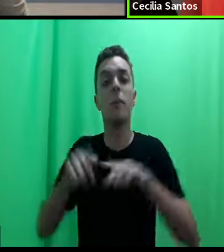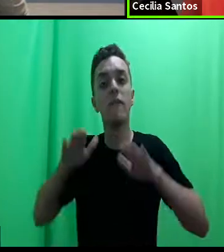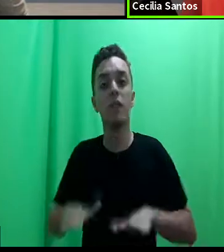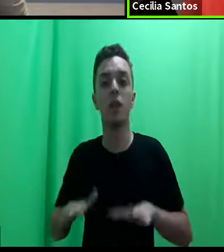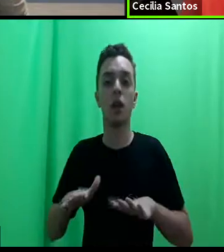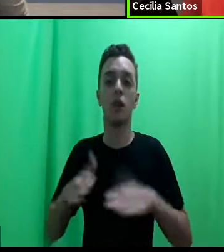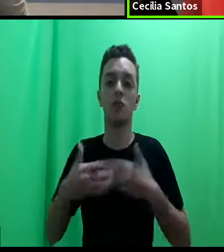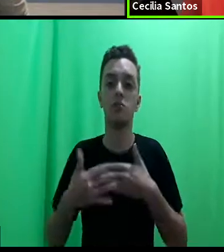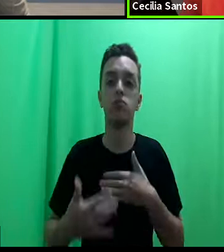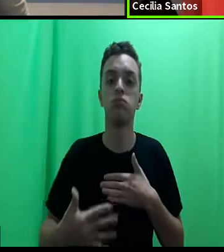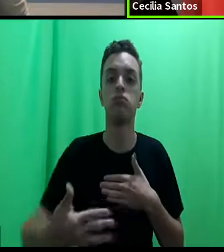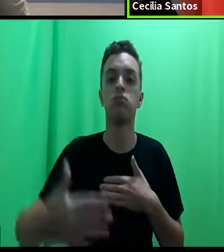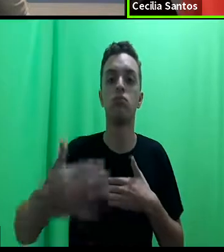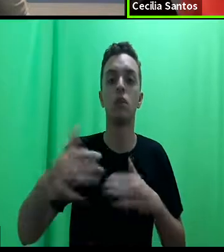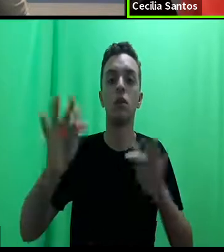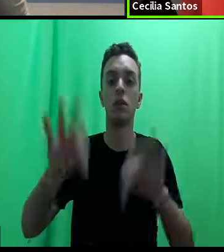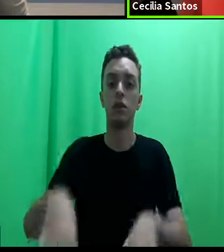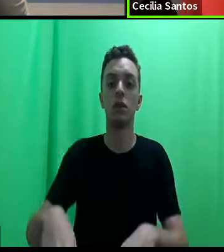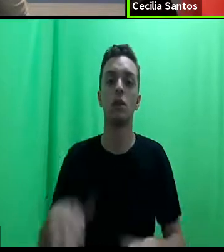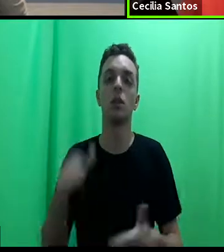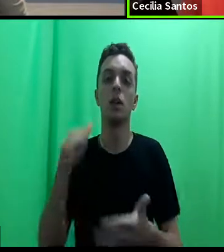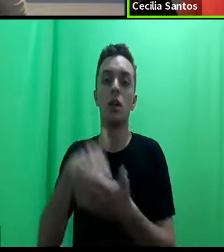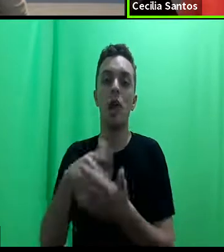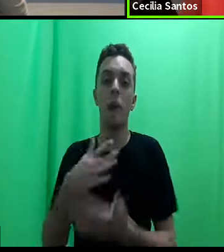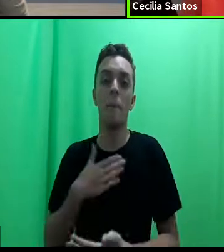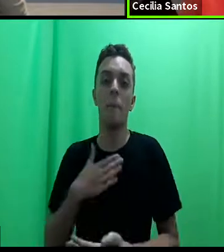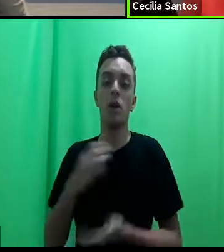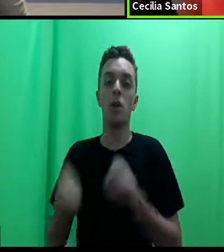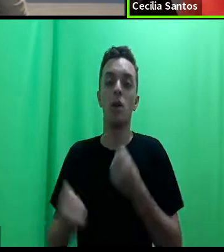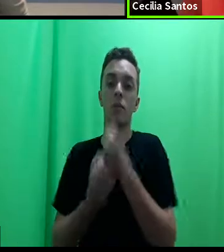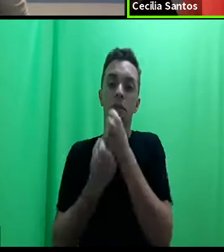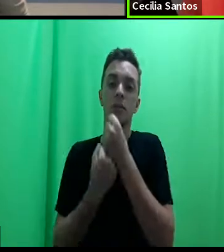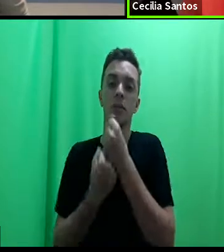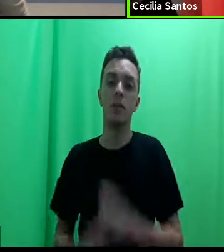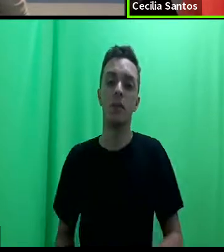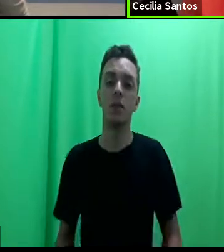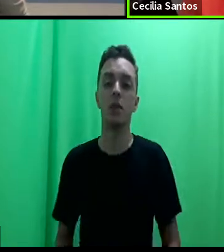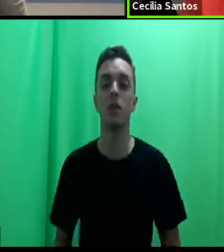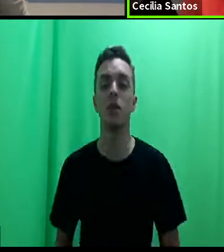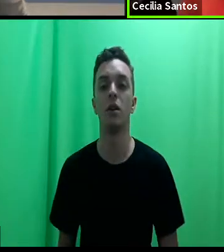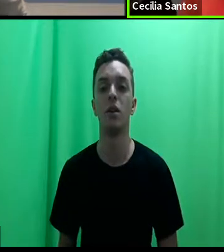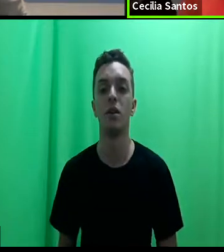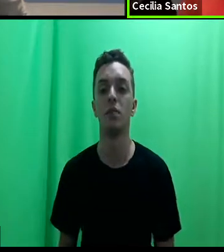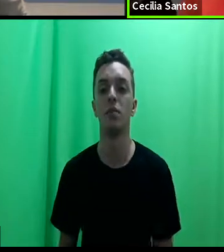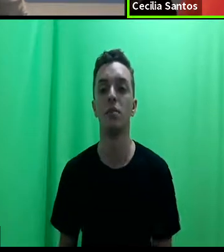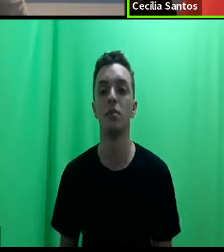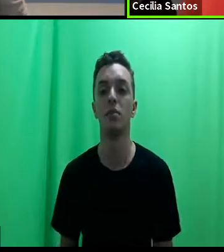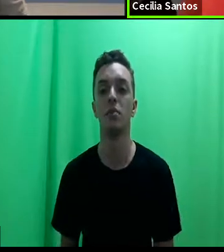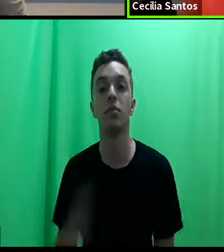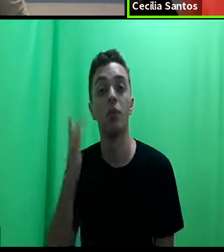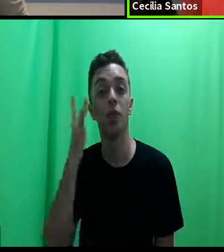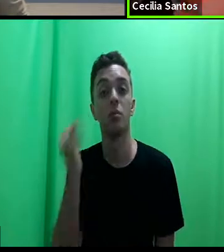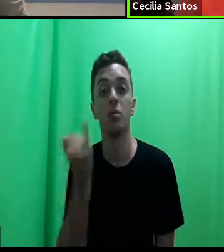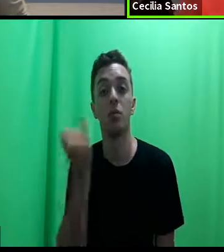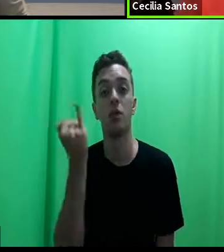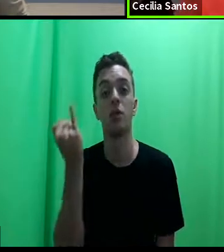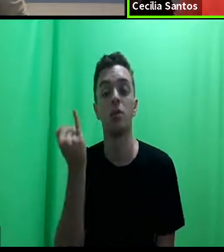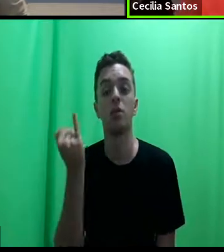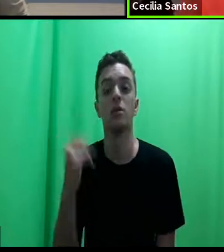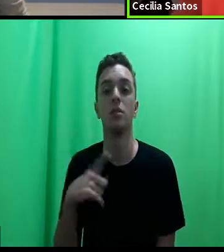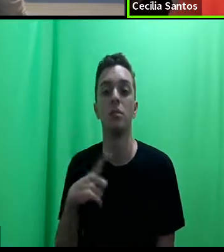cursos. É a minha posição, não sei, mas acho importante para ter